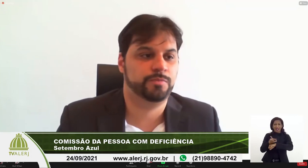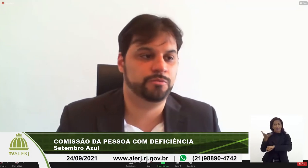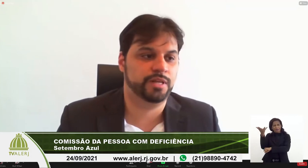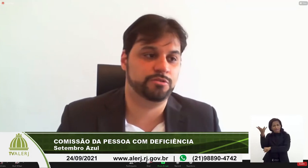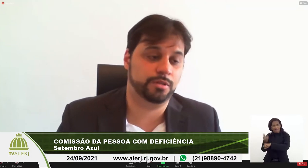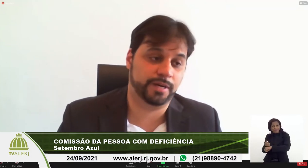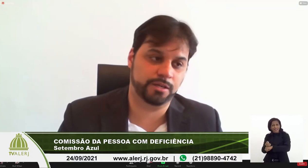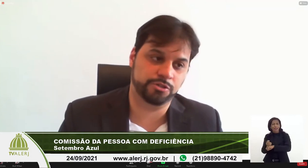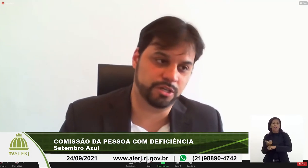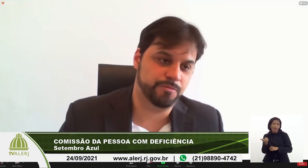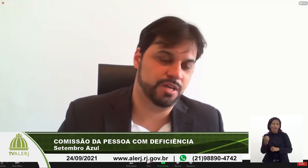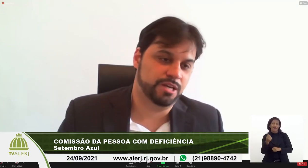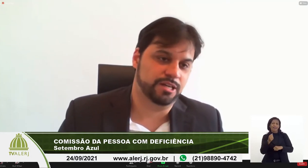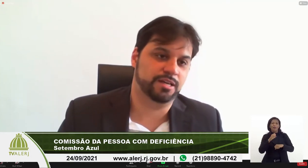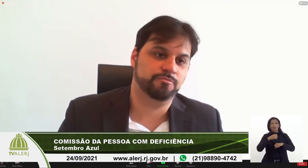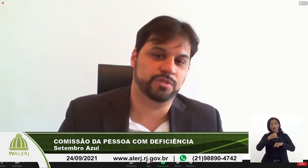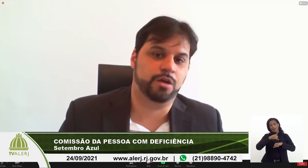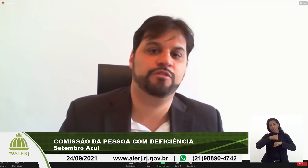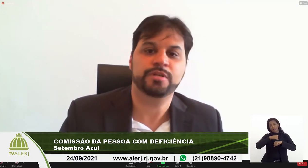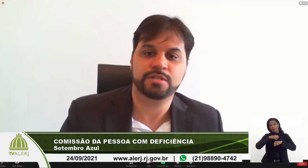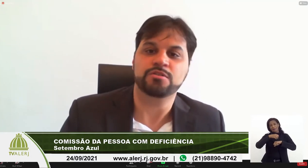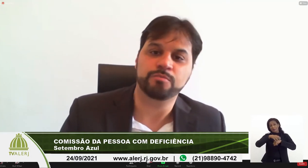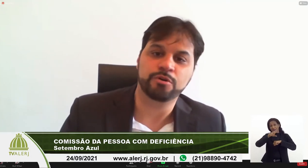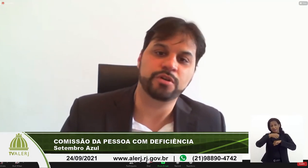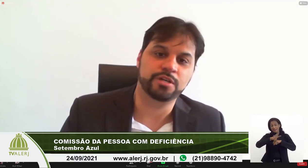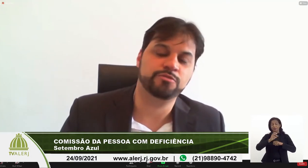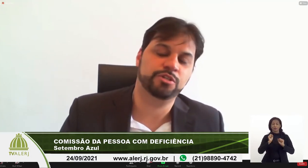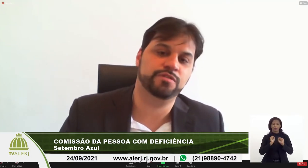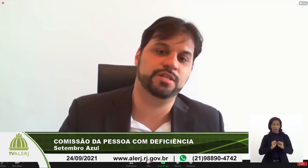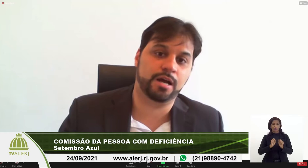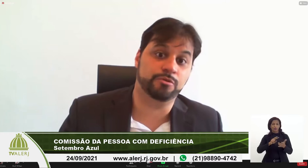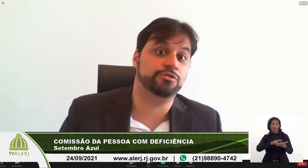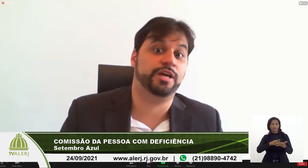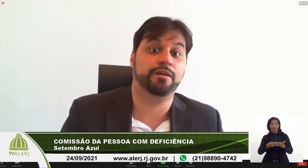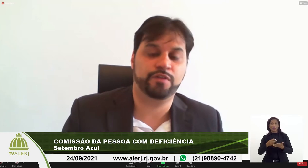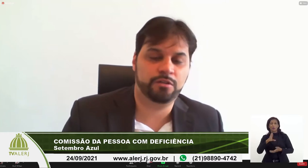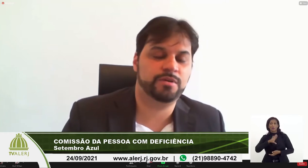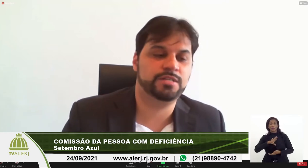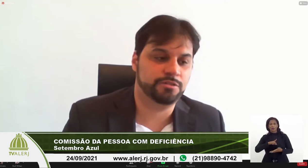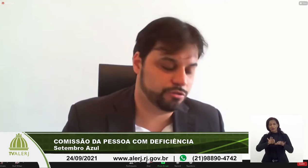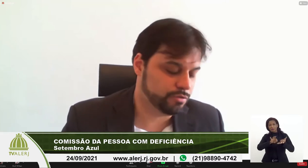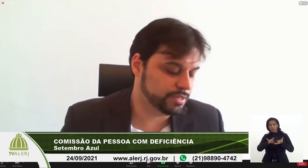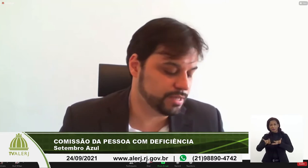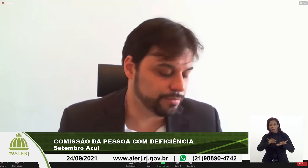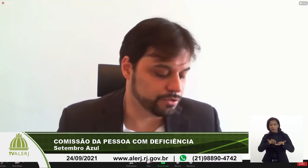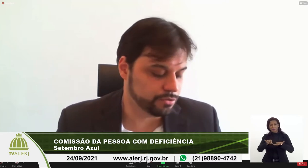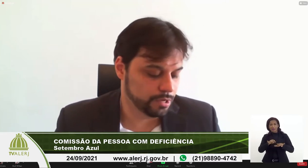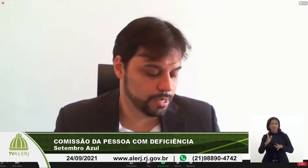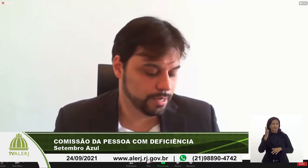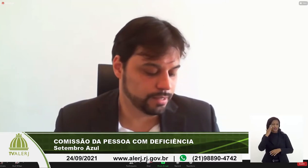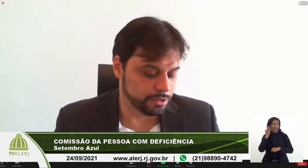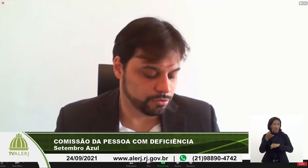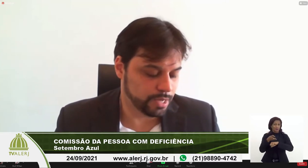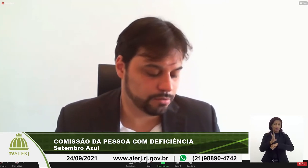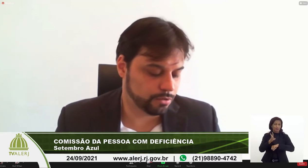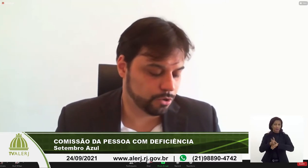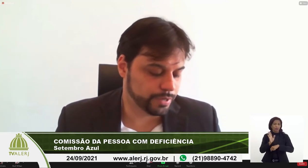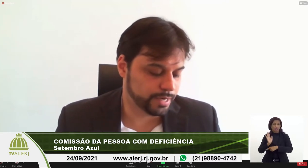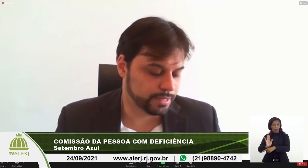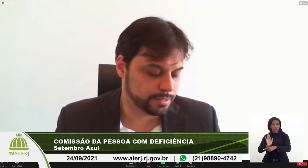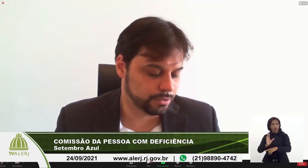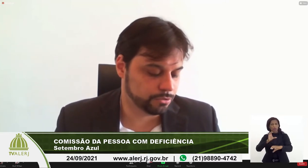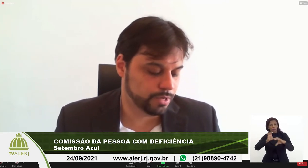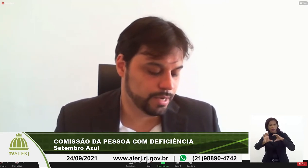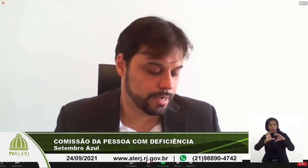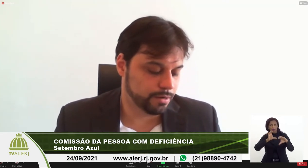muitas vezes para conversar para aqueles que tem alfabetização em português muitas vezes acabam escrevendo mensagens no WhatsApp isso tem ajudado na